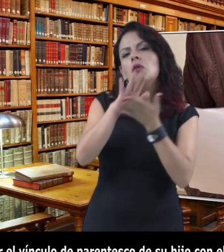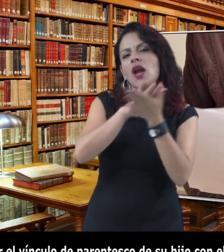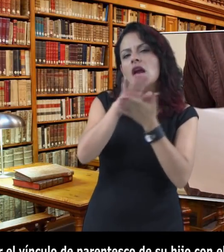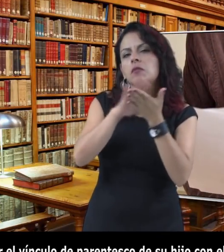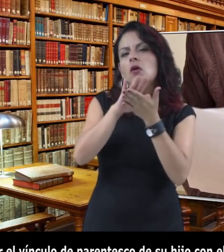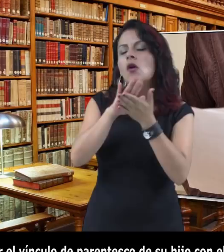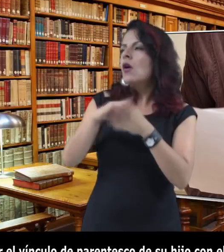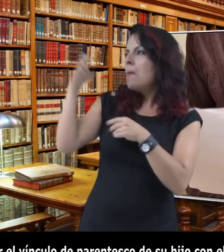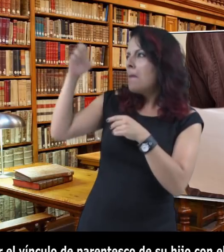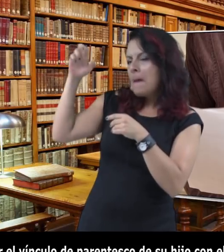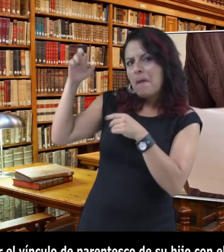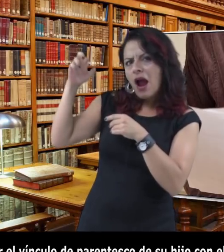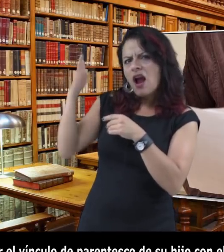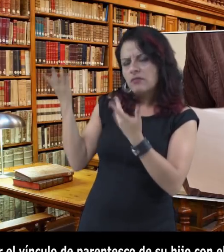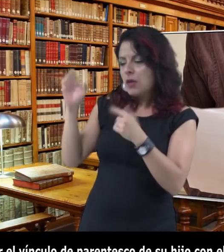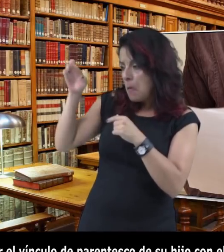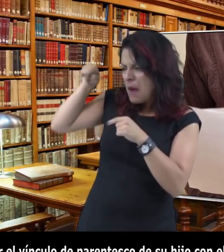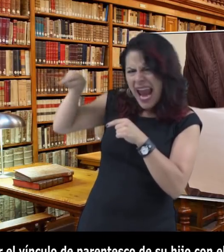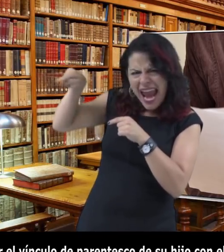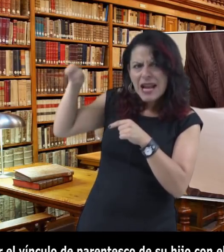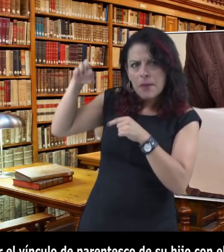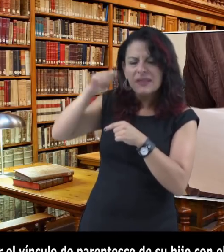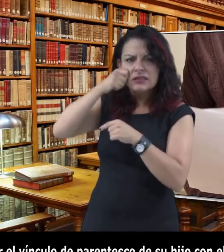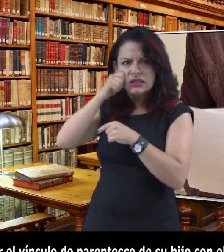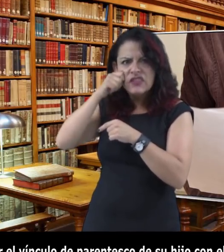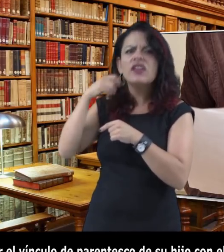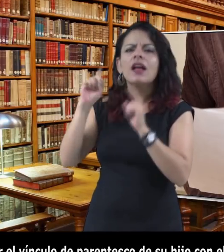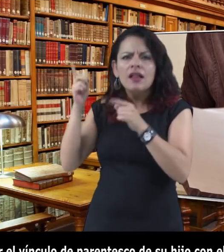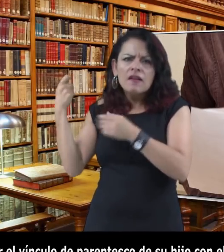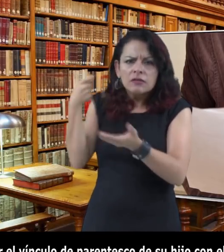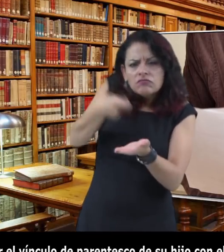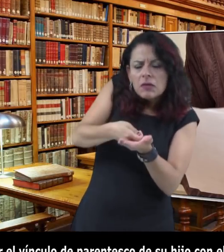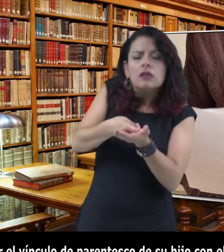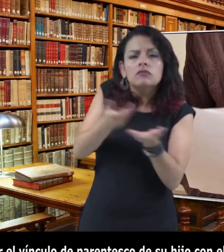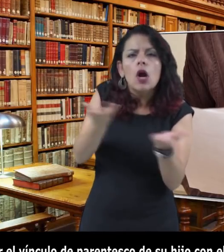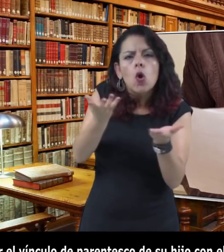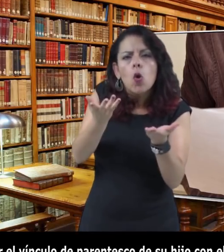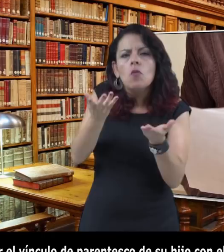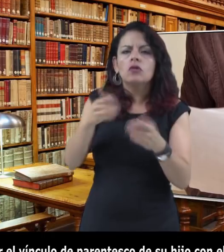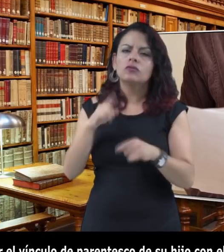su hijo con el demandado mediante certificado de nacimiento, o también, si estaban casados, la libreta de matrimonio.